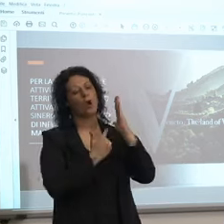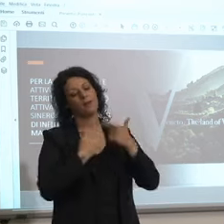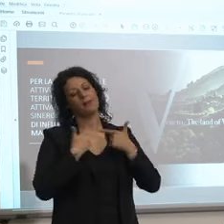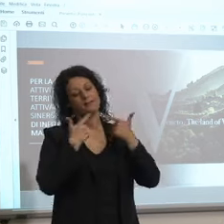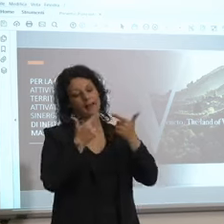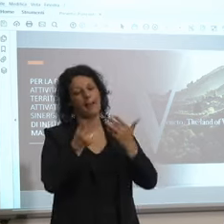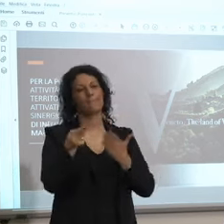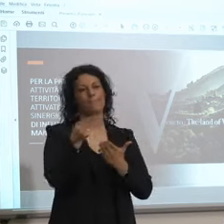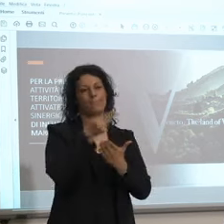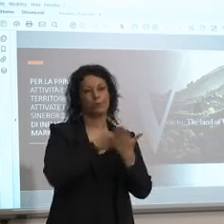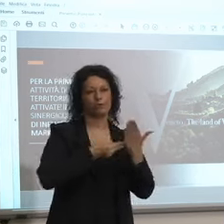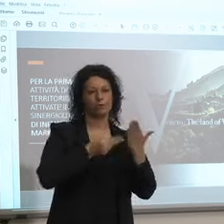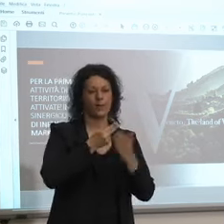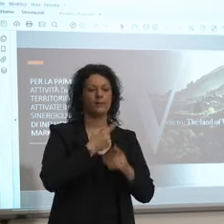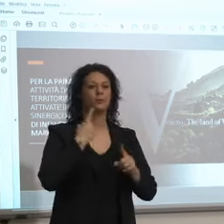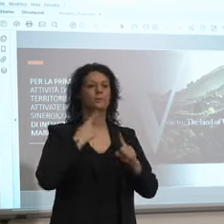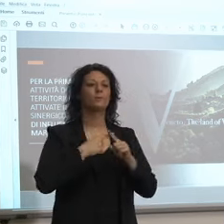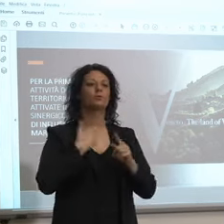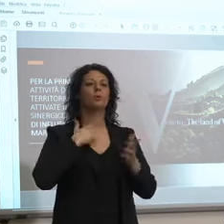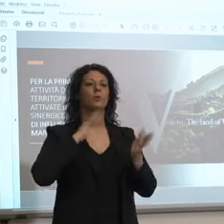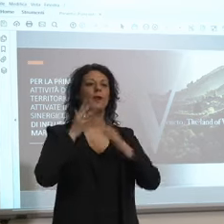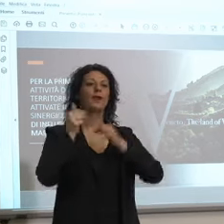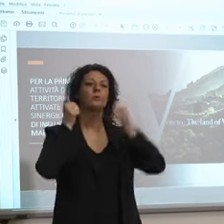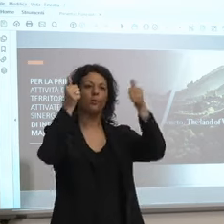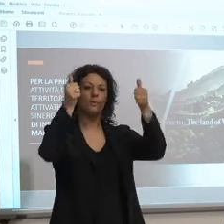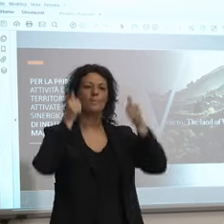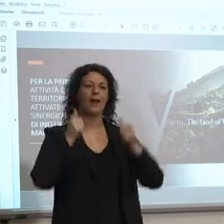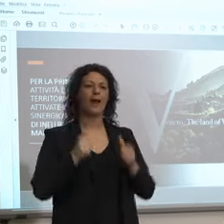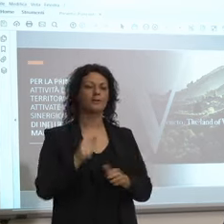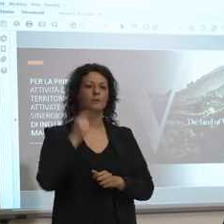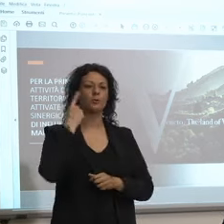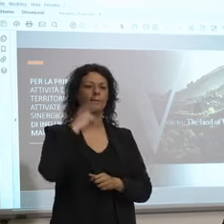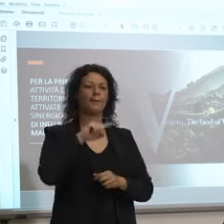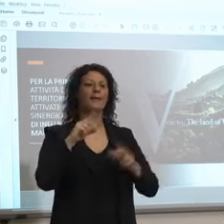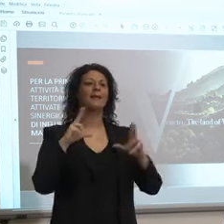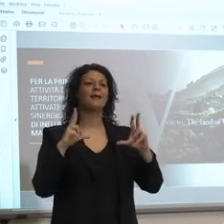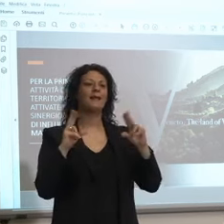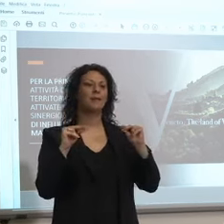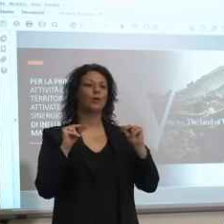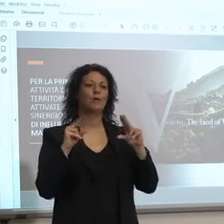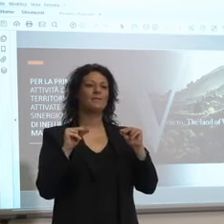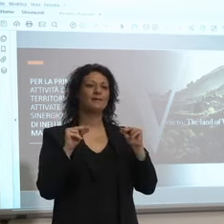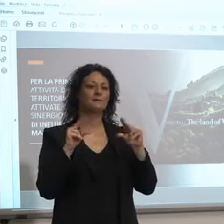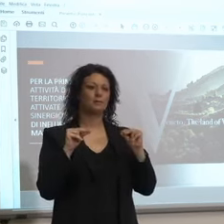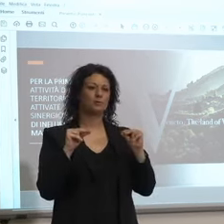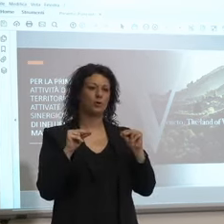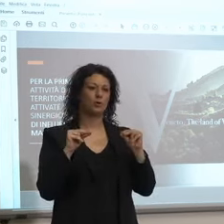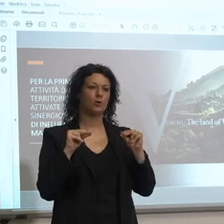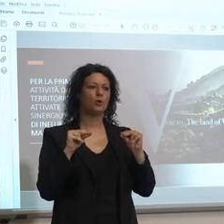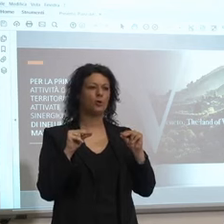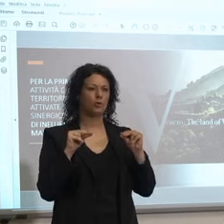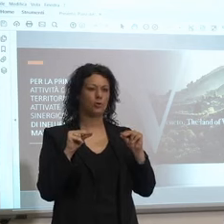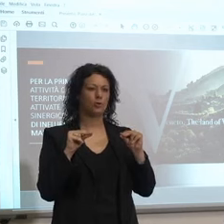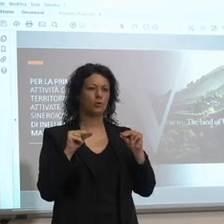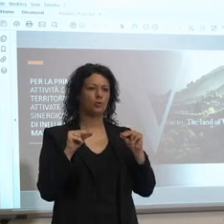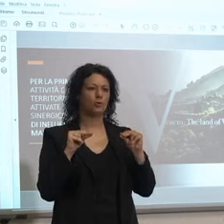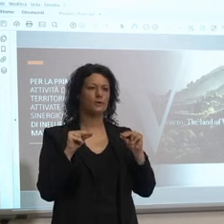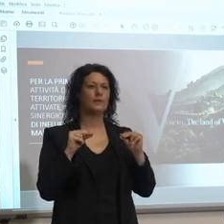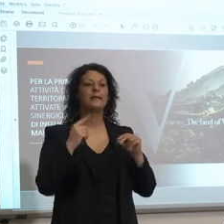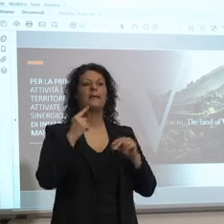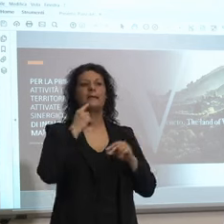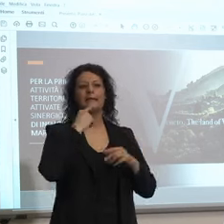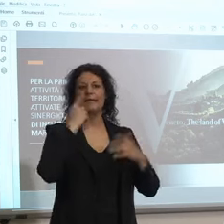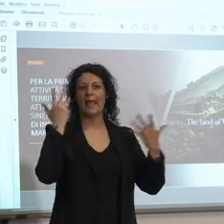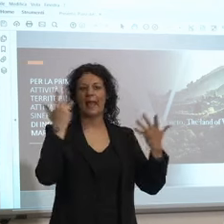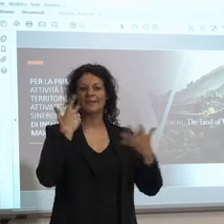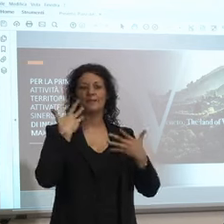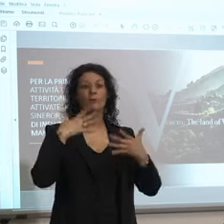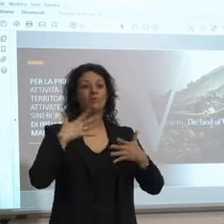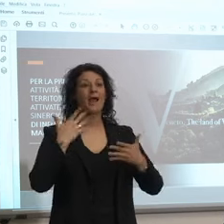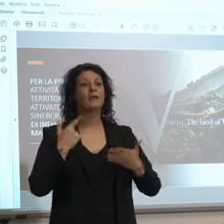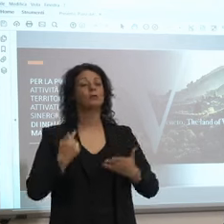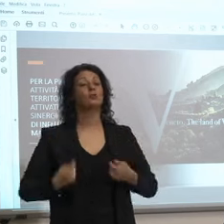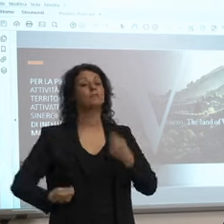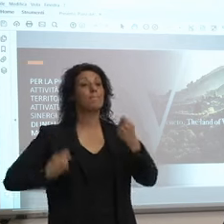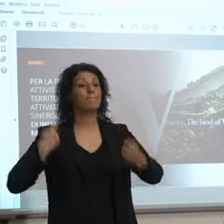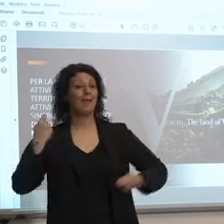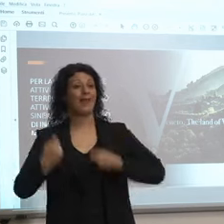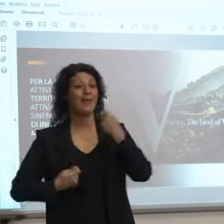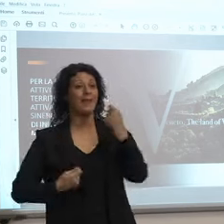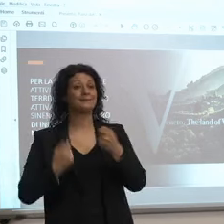faremo un bando per l'innovazione per esempio anche per tutti coloro che hanno sostenuto spese covid per il covid-19